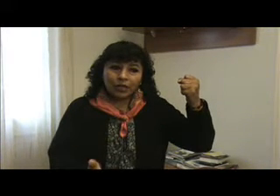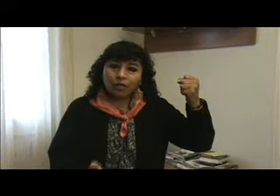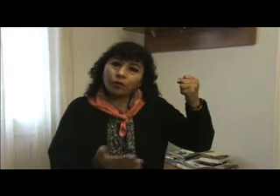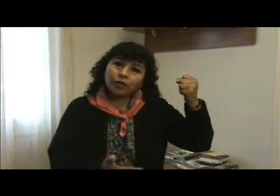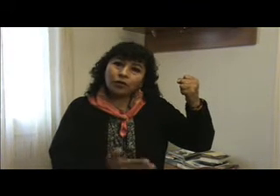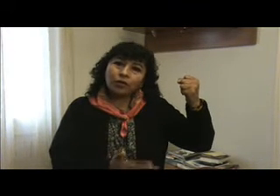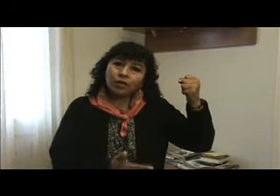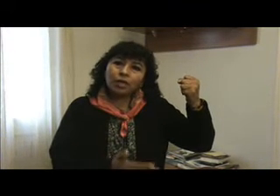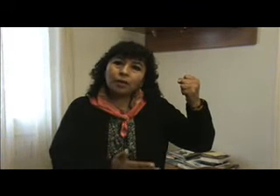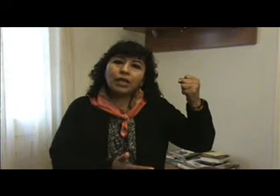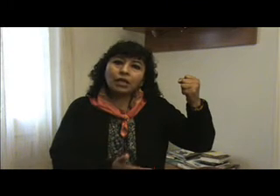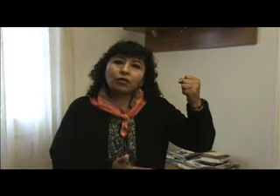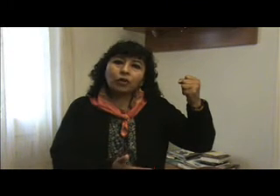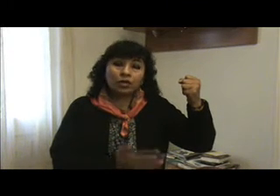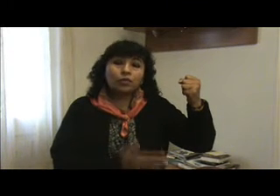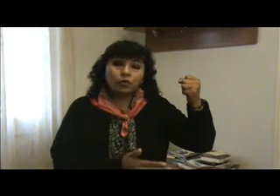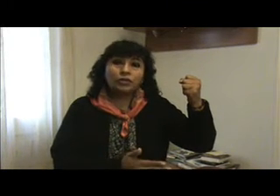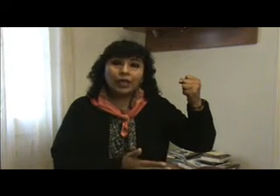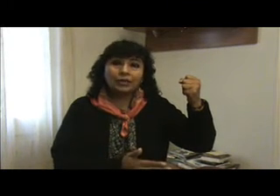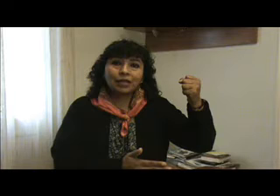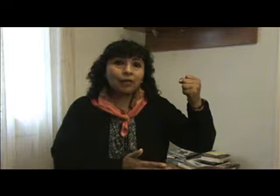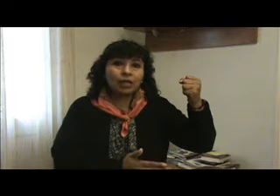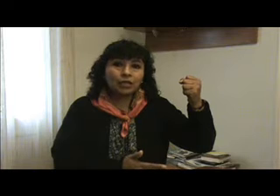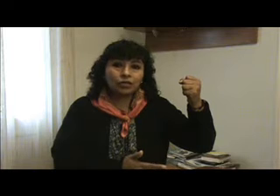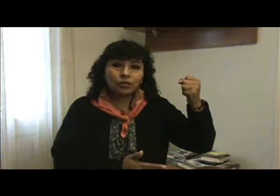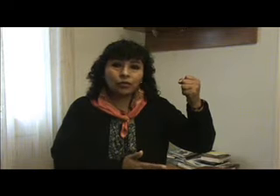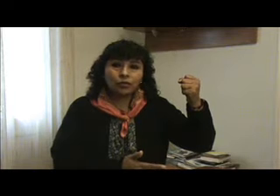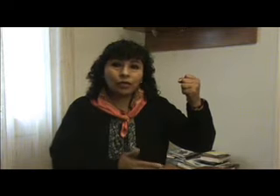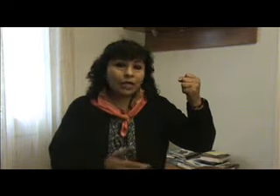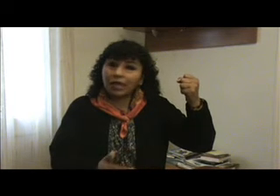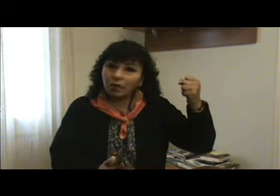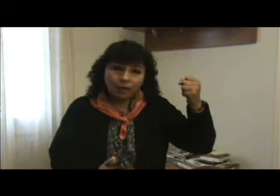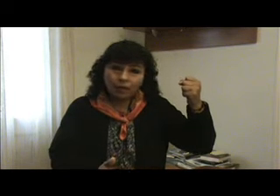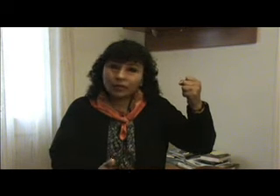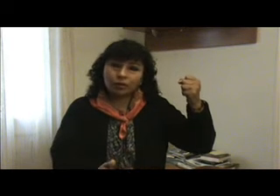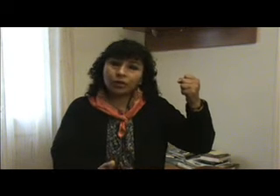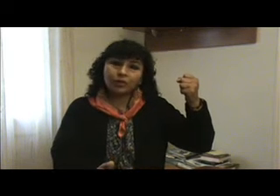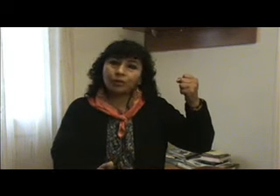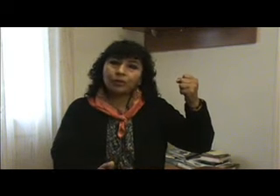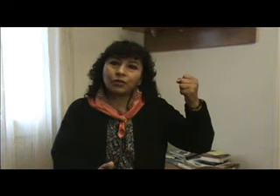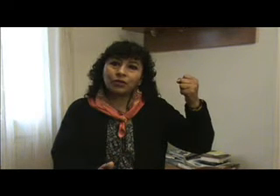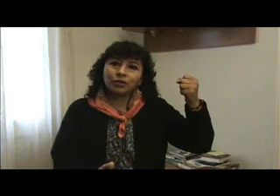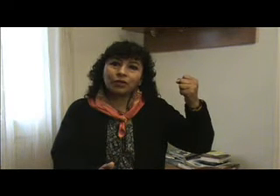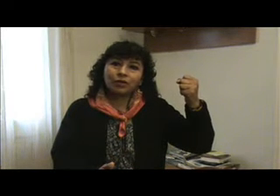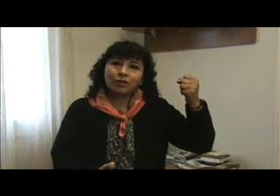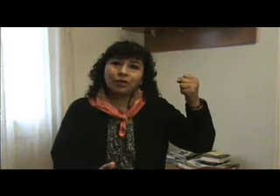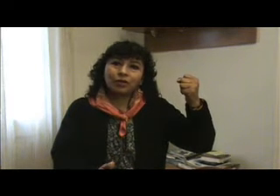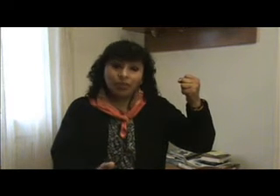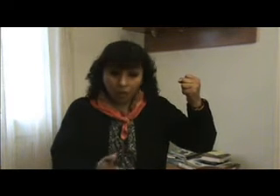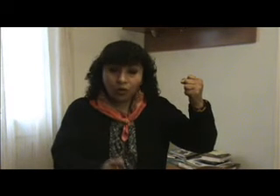si el gobernador Enrique Peña Nieto hace unos días había dicho que ya no había más órdenes de aprehensión, y